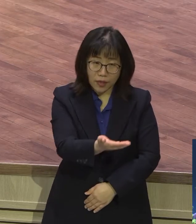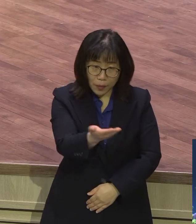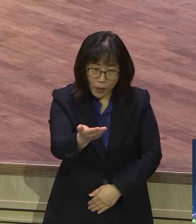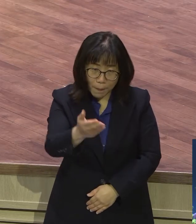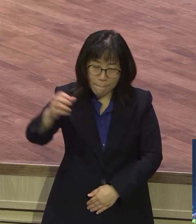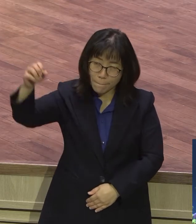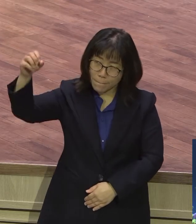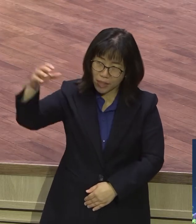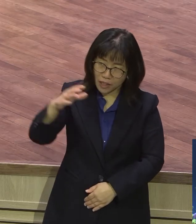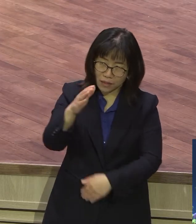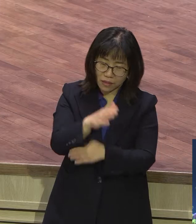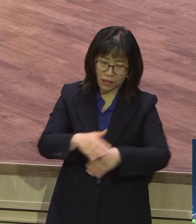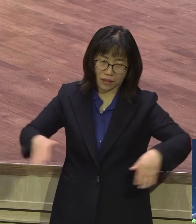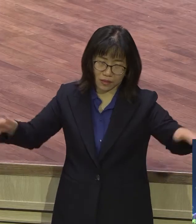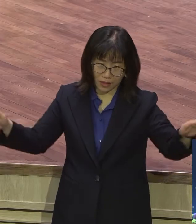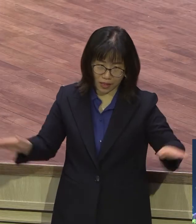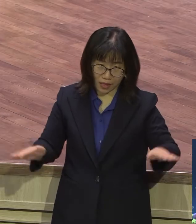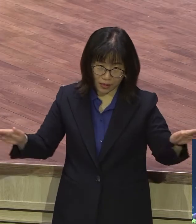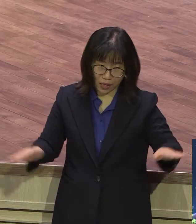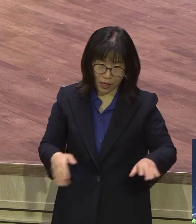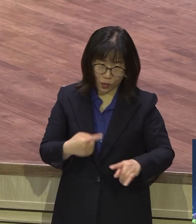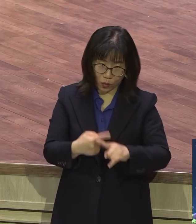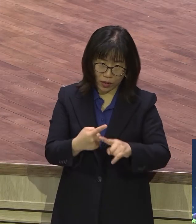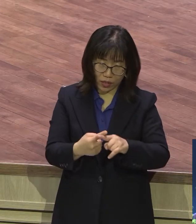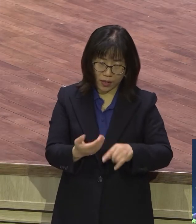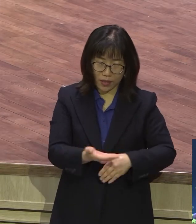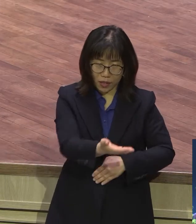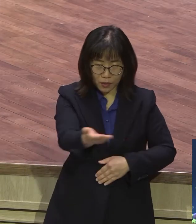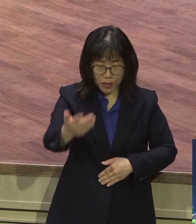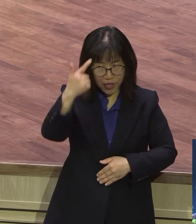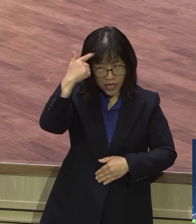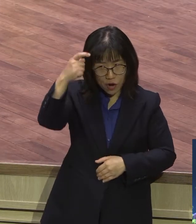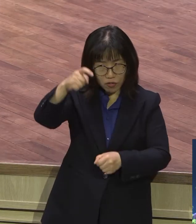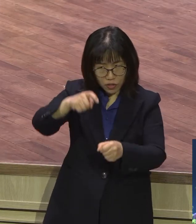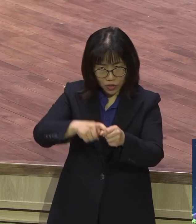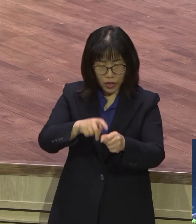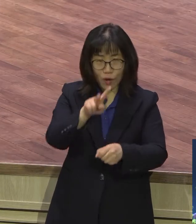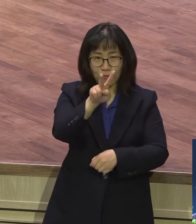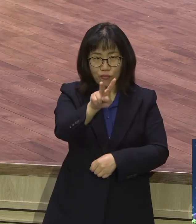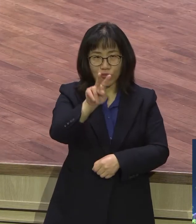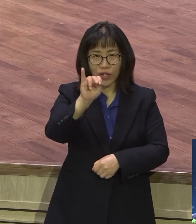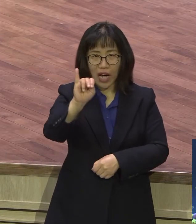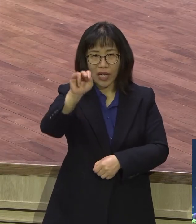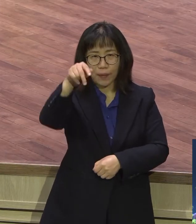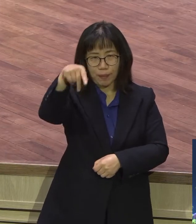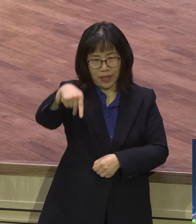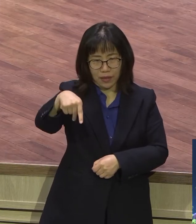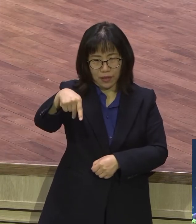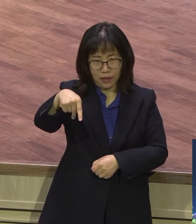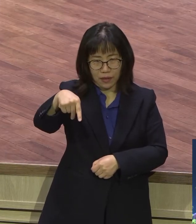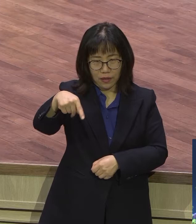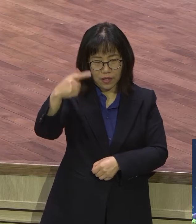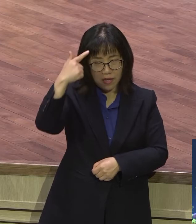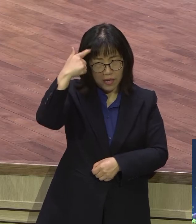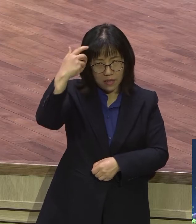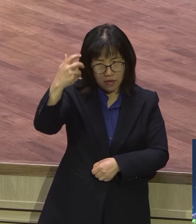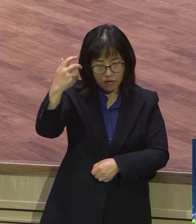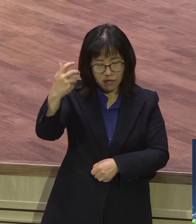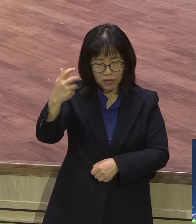영주의 부활피예요 이런 자부심을 가시기 바랍니다 이만큼 완벽하게